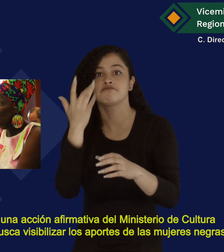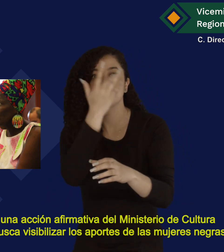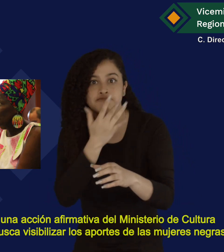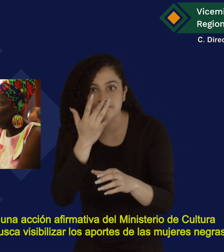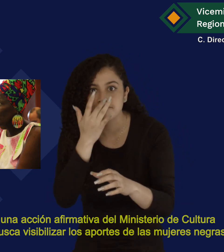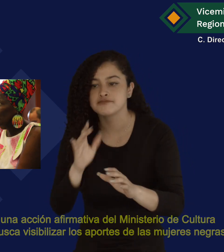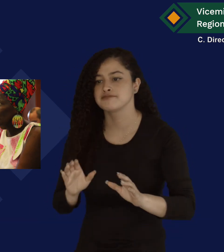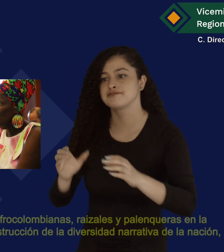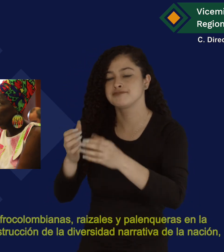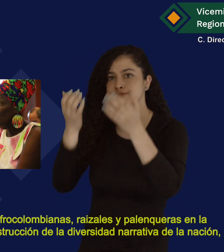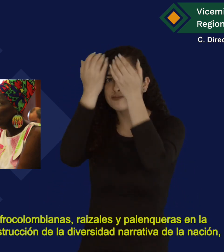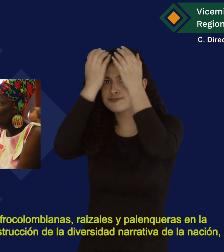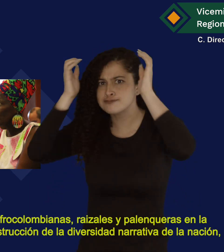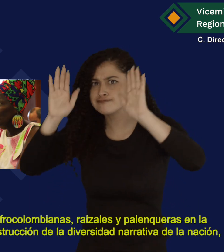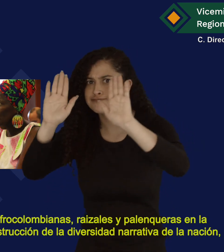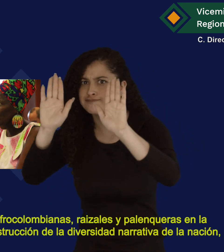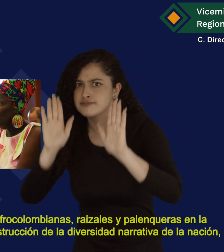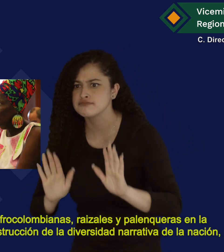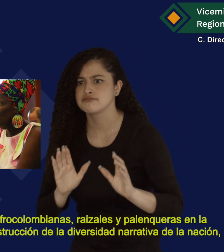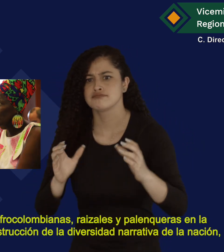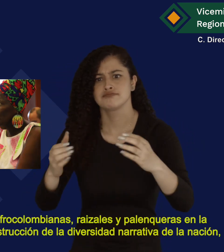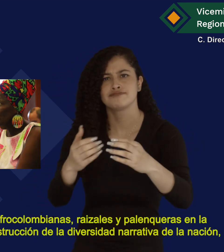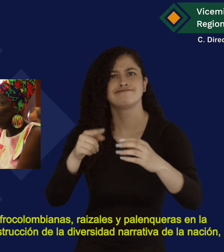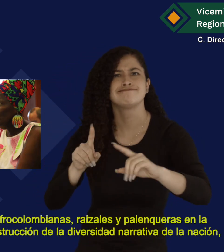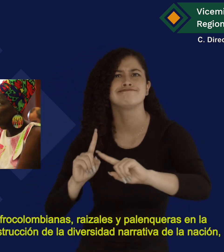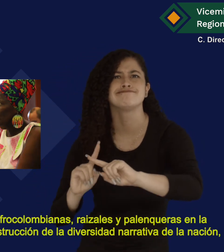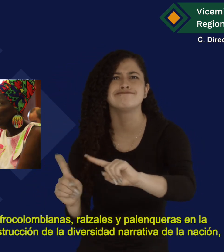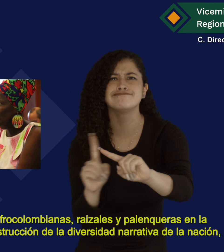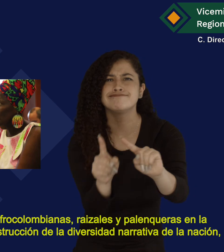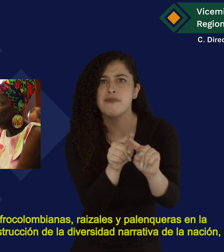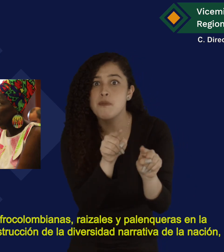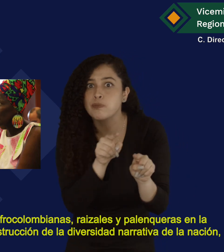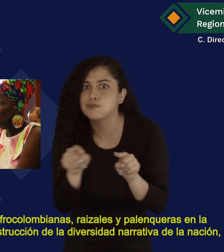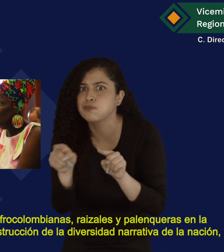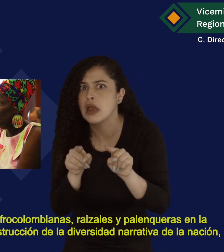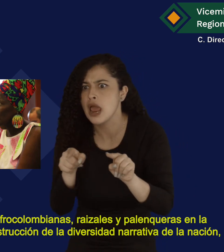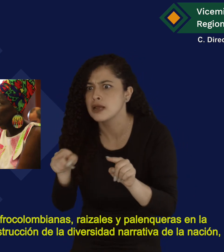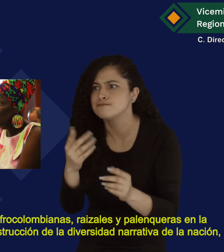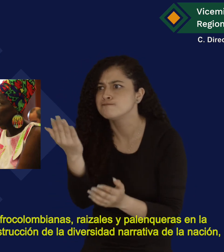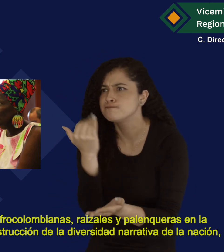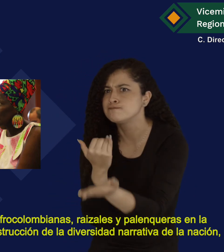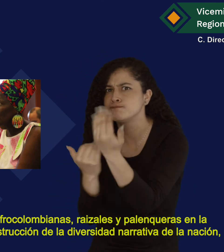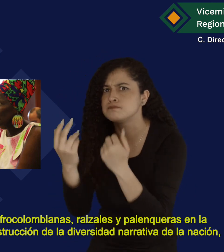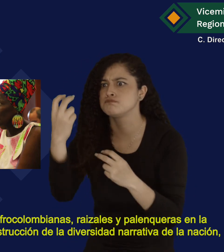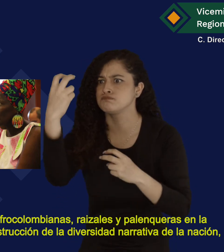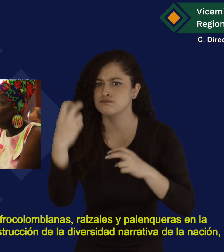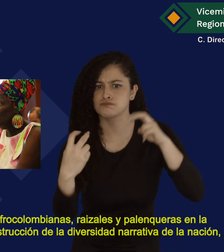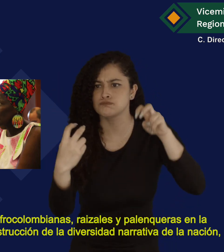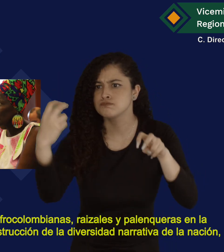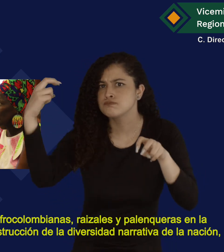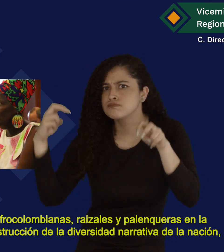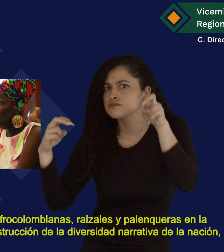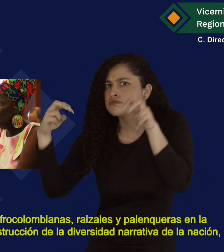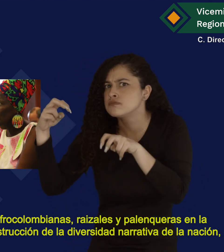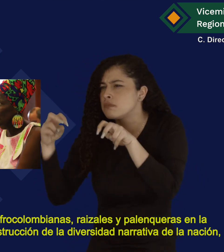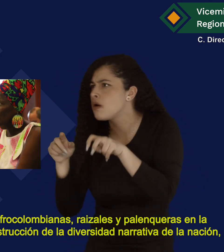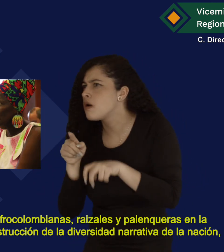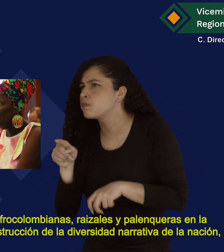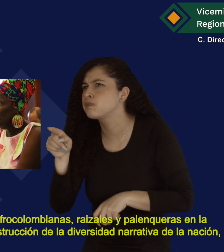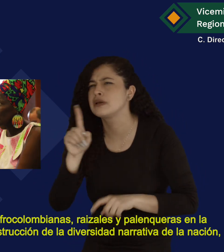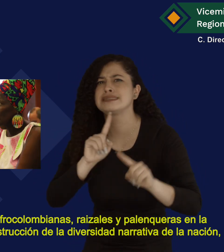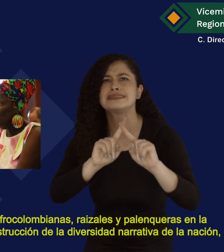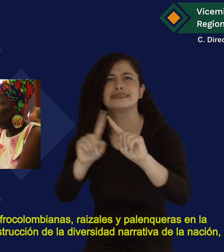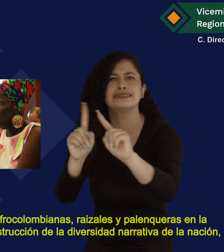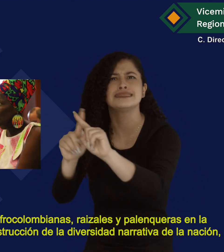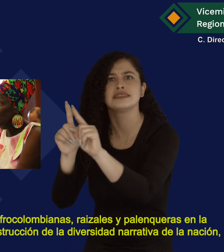negras, afrocolombianas, raizales y palenqueras En la construcción de la diversidad narrativa de